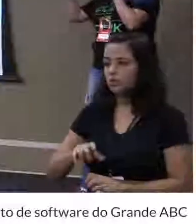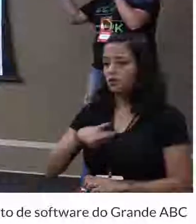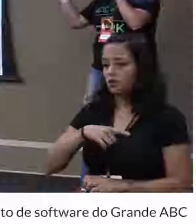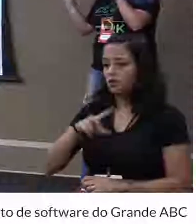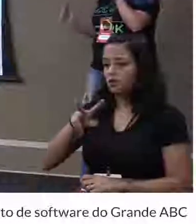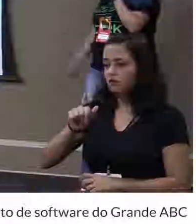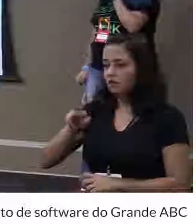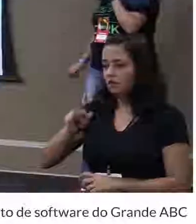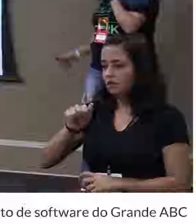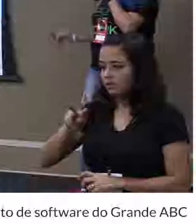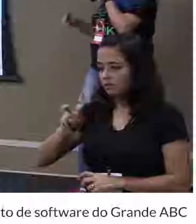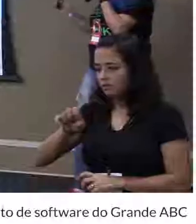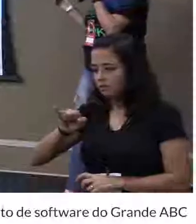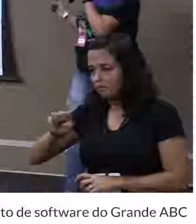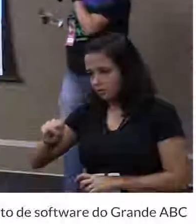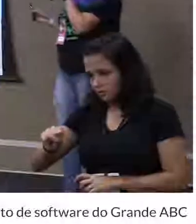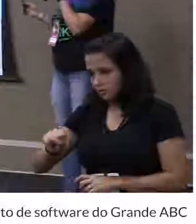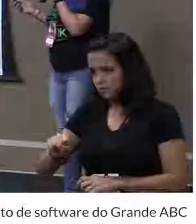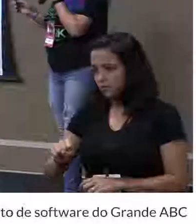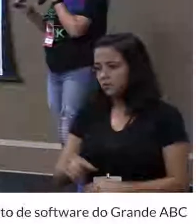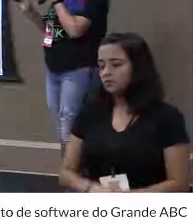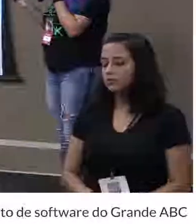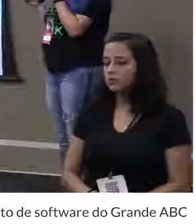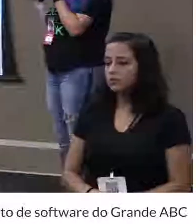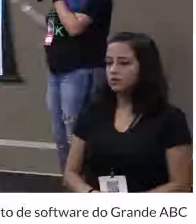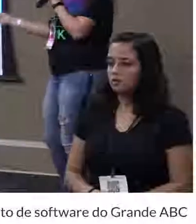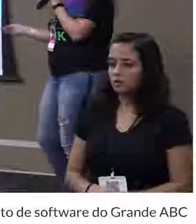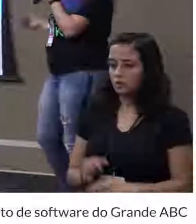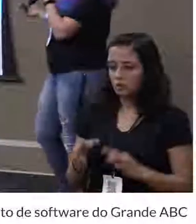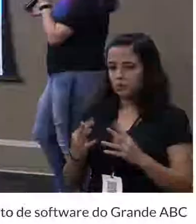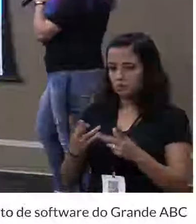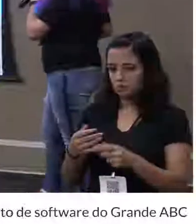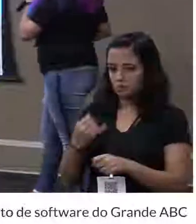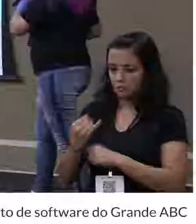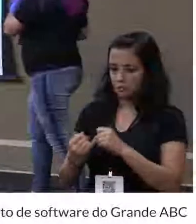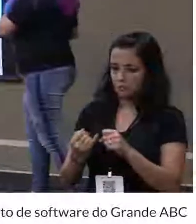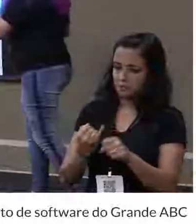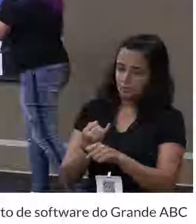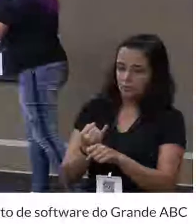nativas de boa aça em todos os navegadores. Assim, né? Todos os importantes.